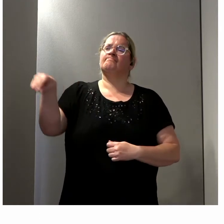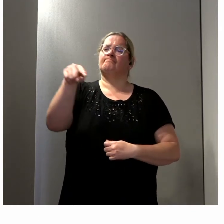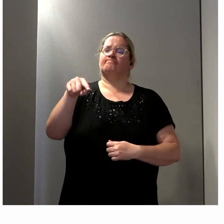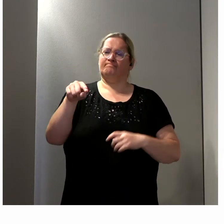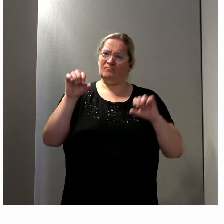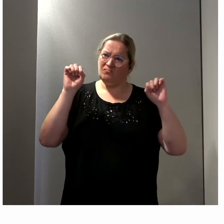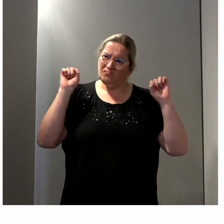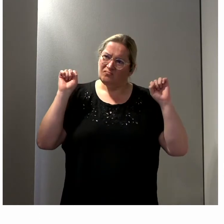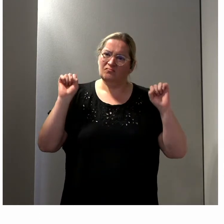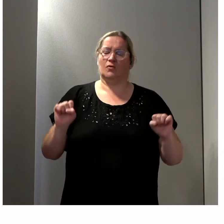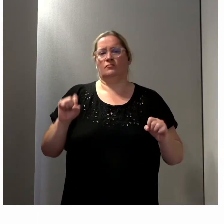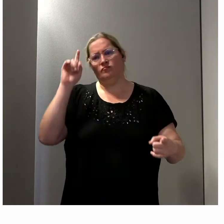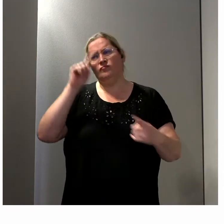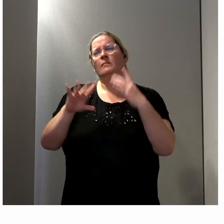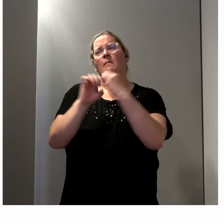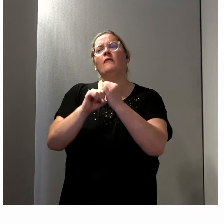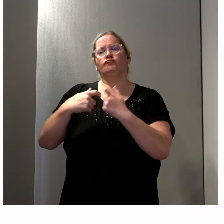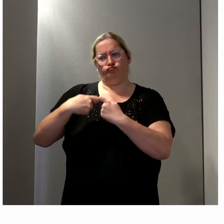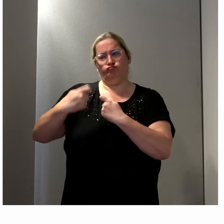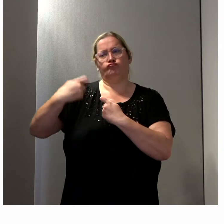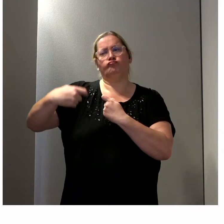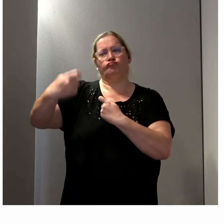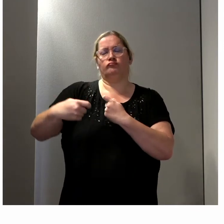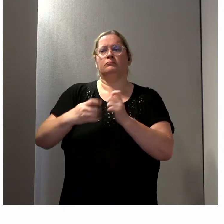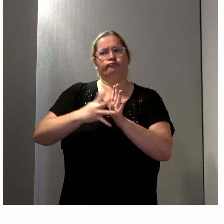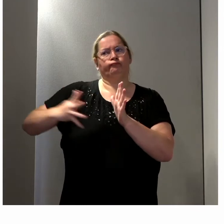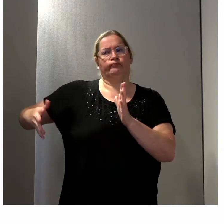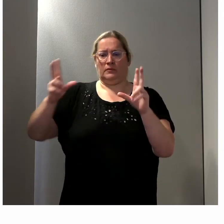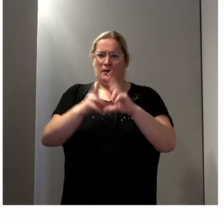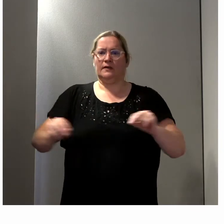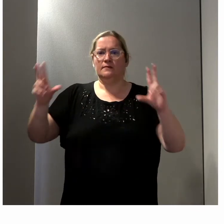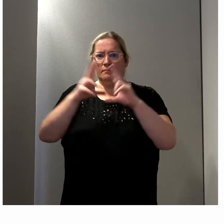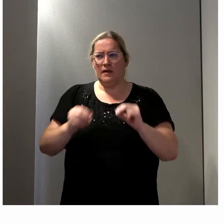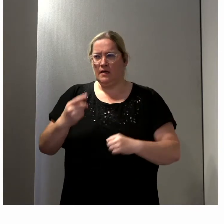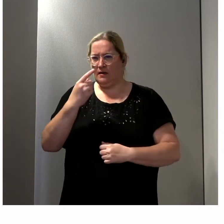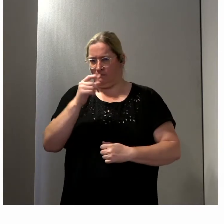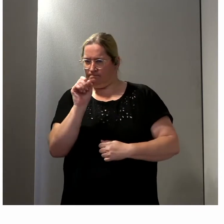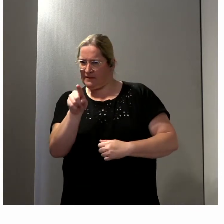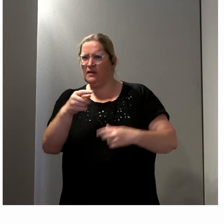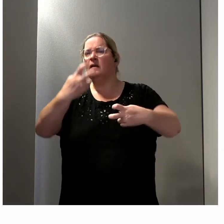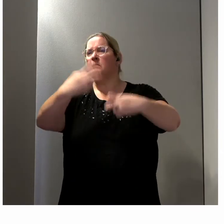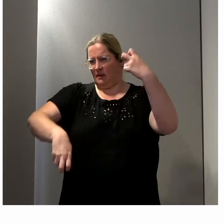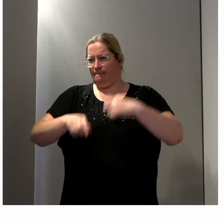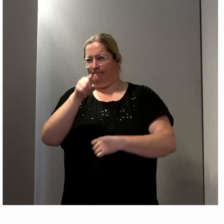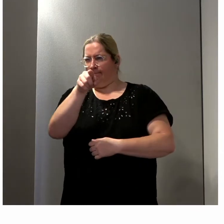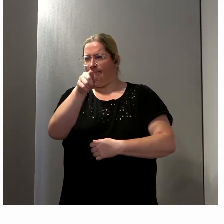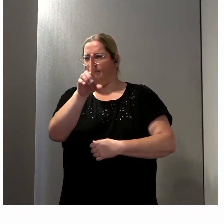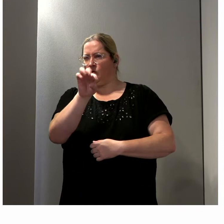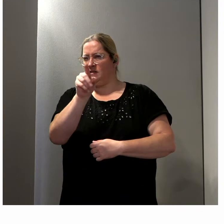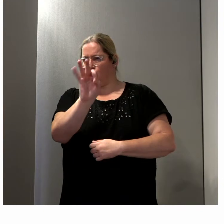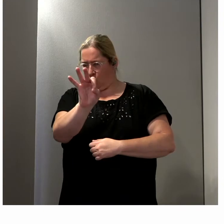ce qui vous tient à cœur, et par exemple, je pensais redonner la parole à Pierre Denizio,